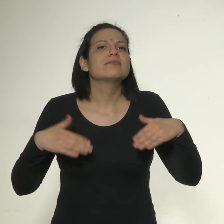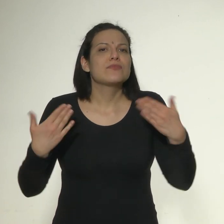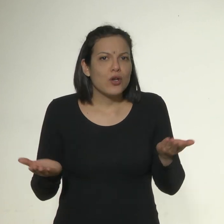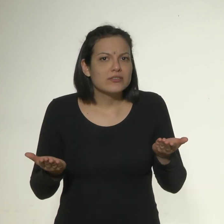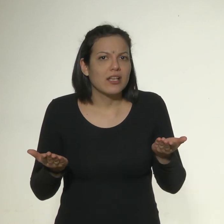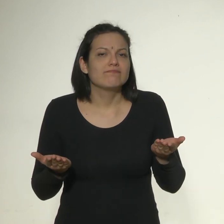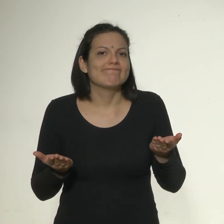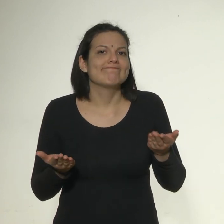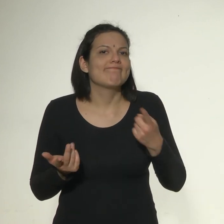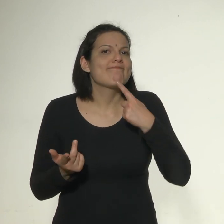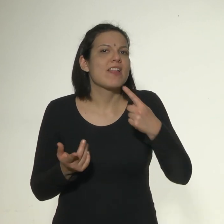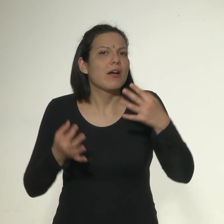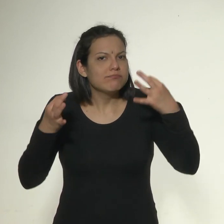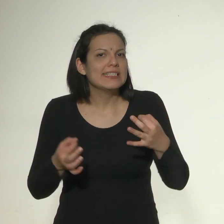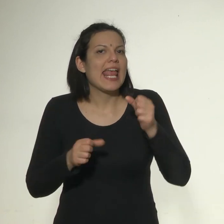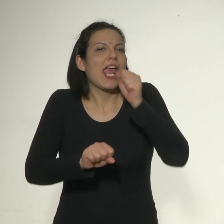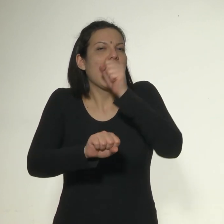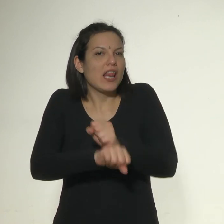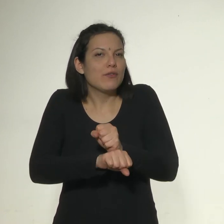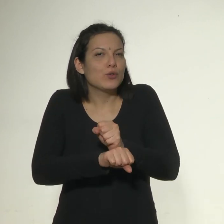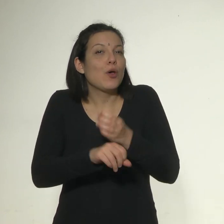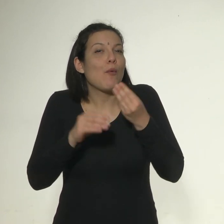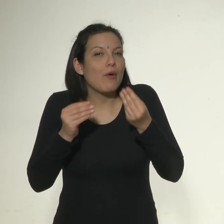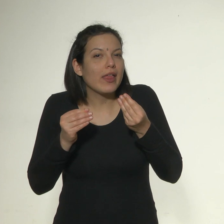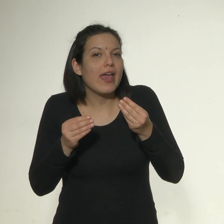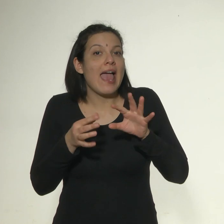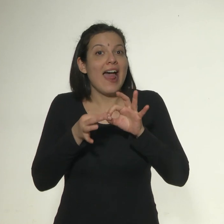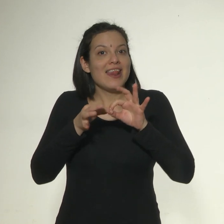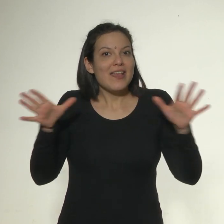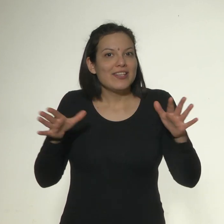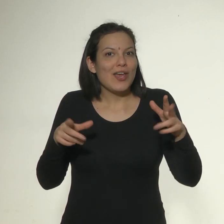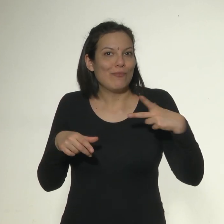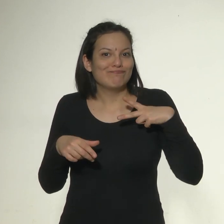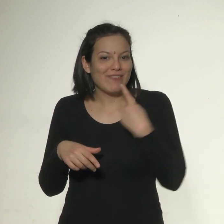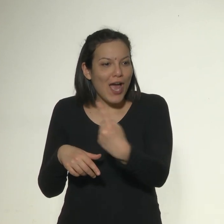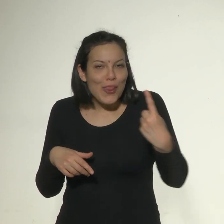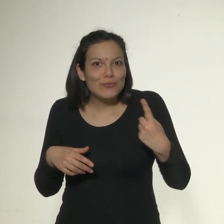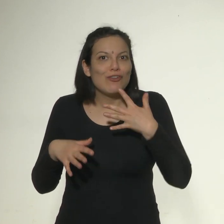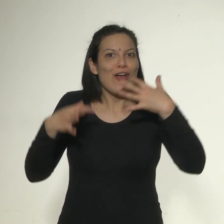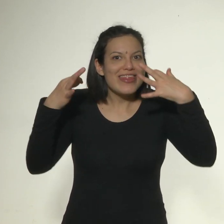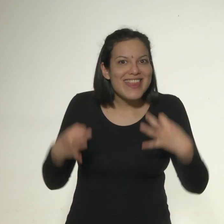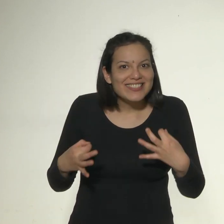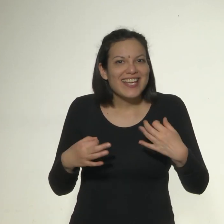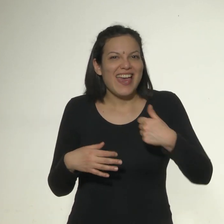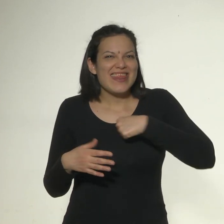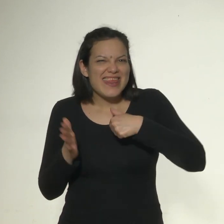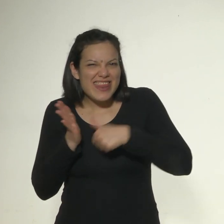Entonces, decimos esclavitud porque hay pérdida de libertad, dignidad e